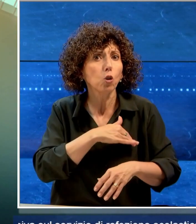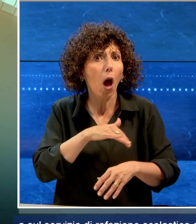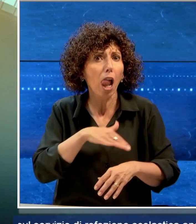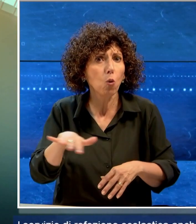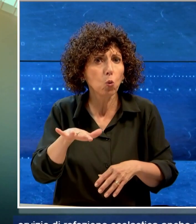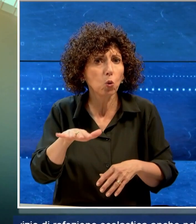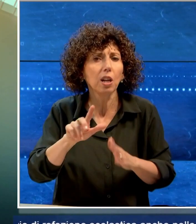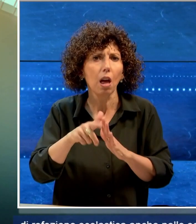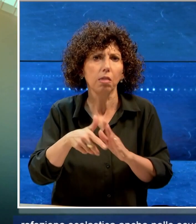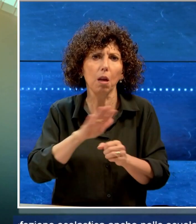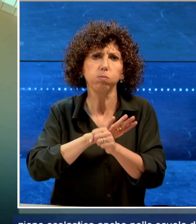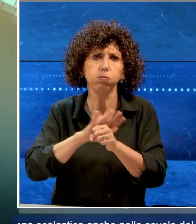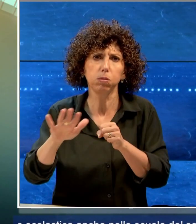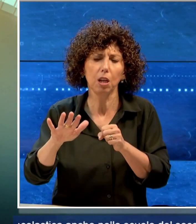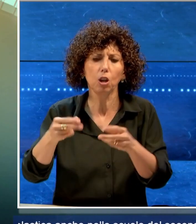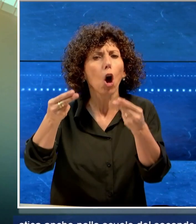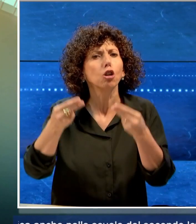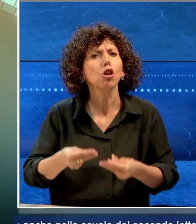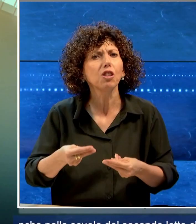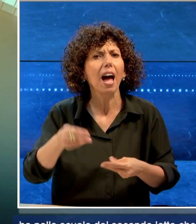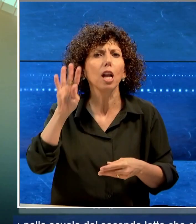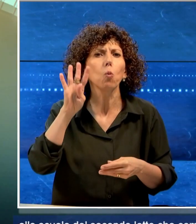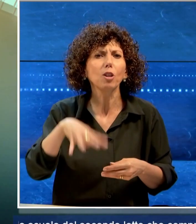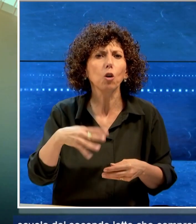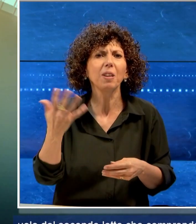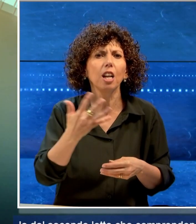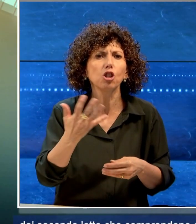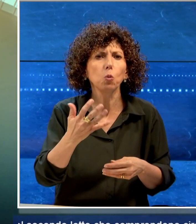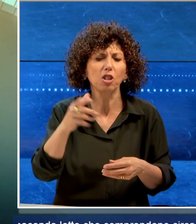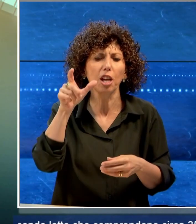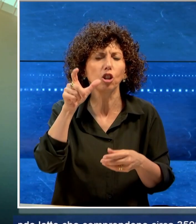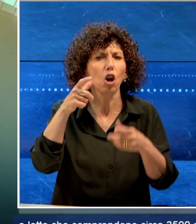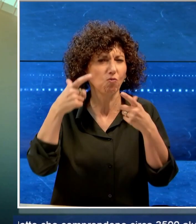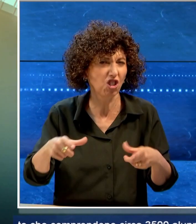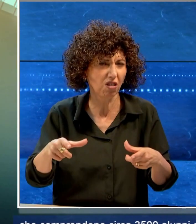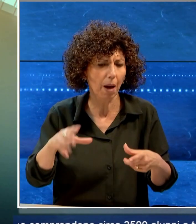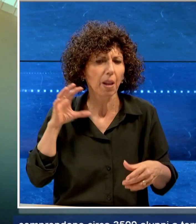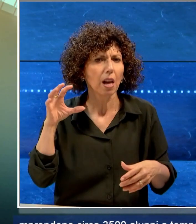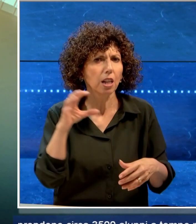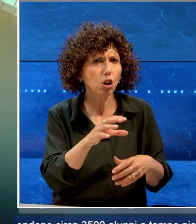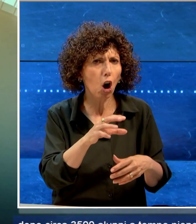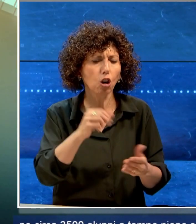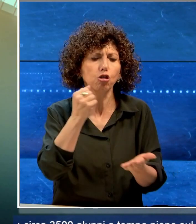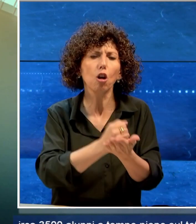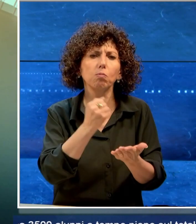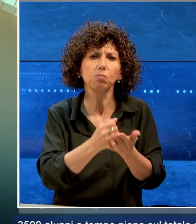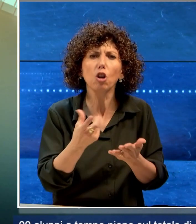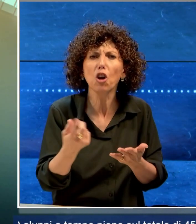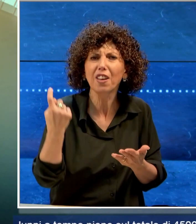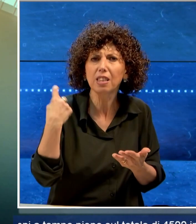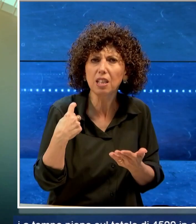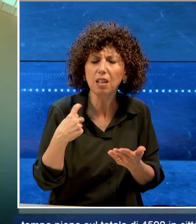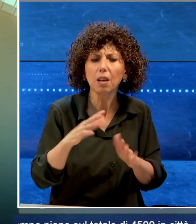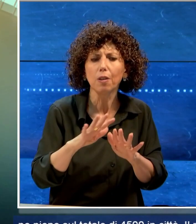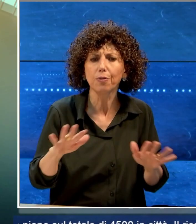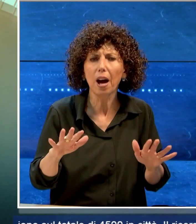a tempo pieno sul totale di 4.500 città. Il ricorso è stato notificato giovedì, subito